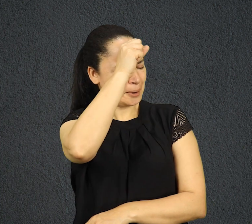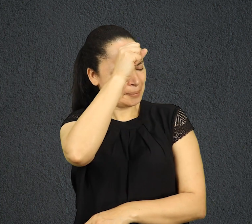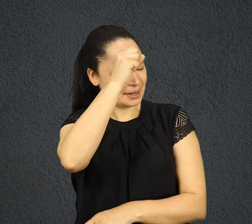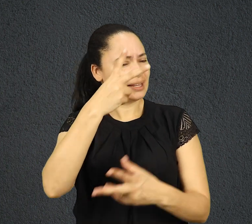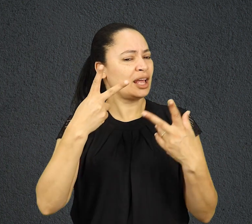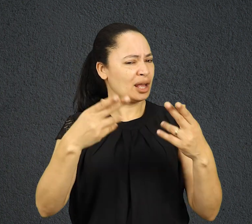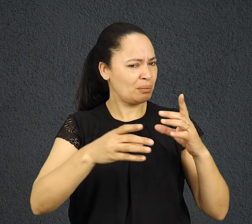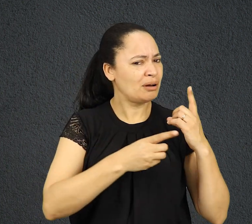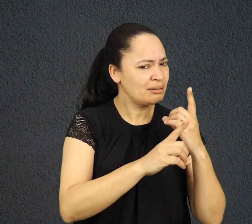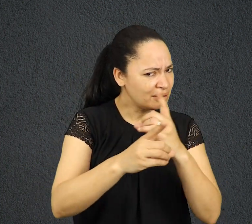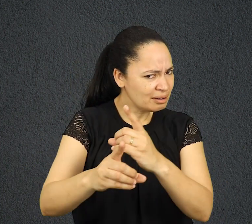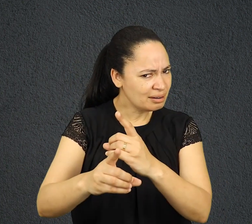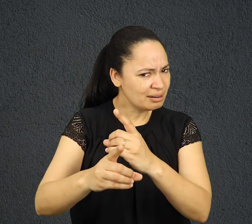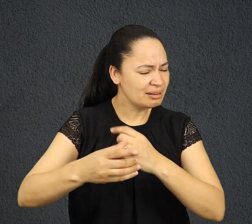lição que os discípulos tiveram de aprender?